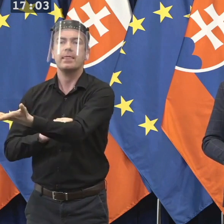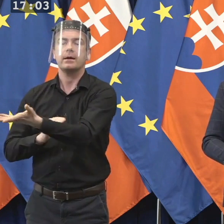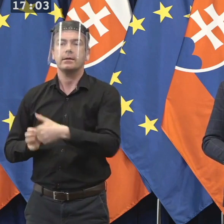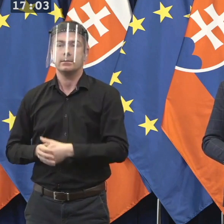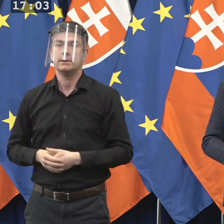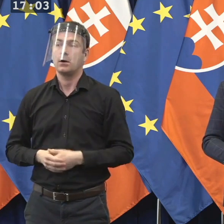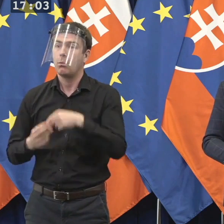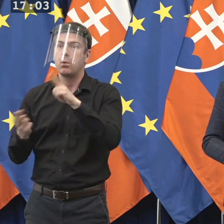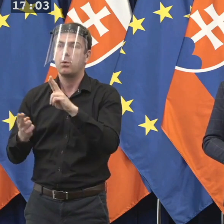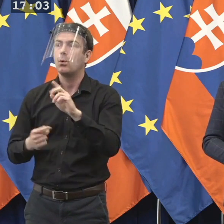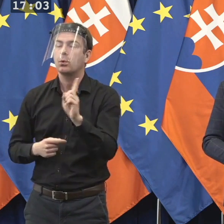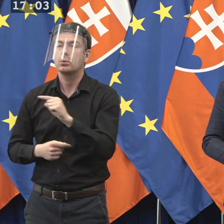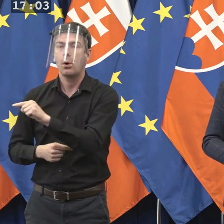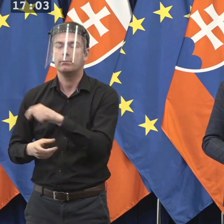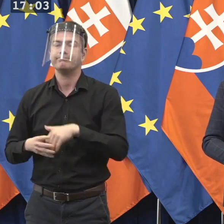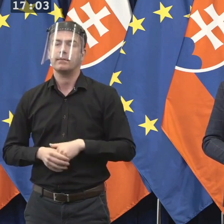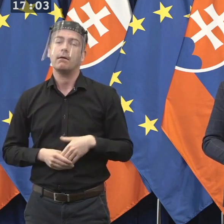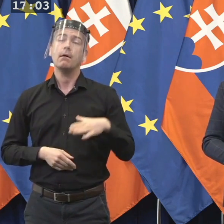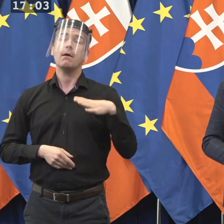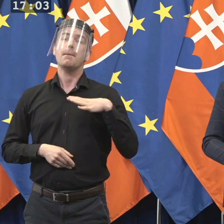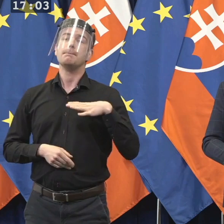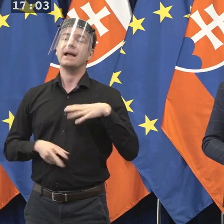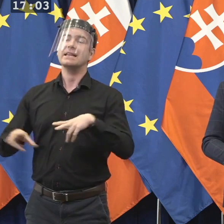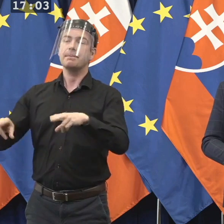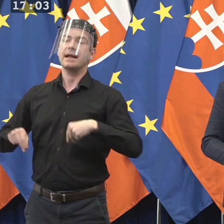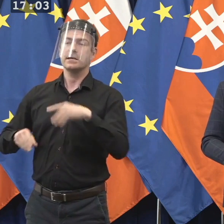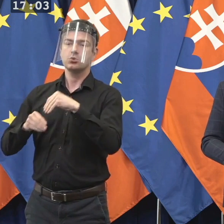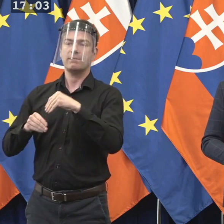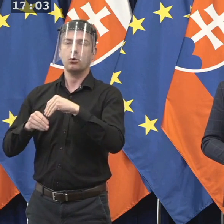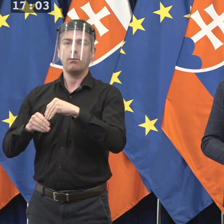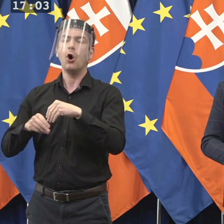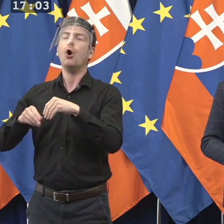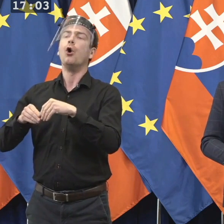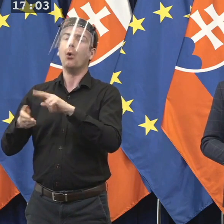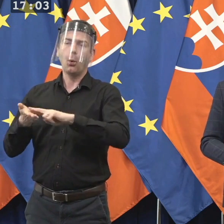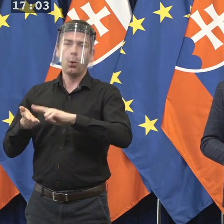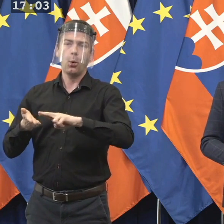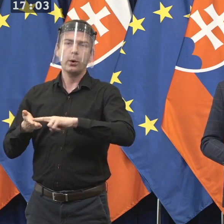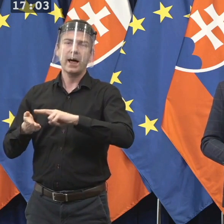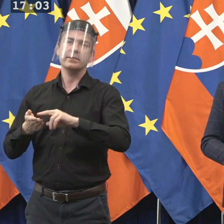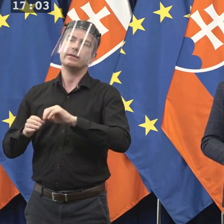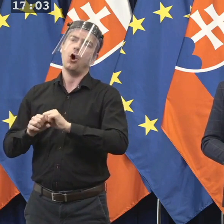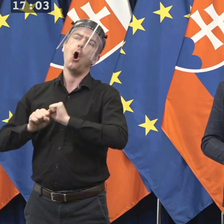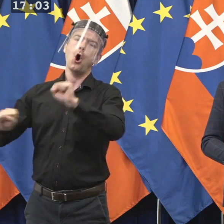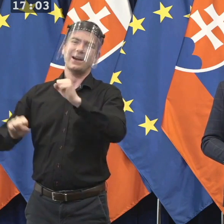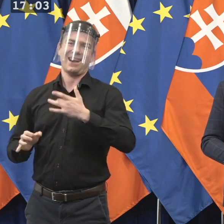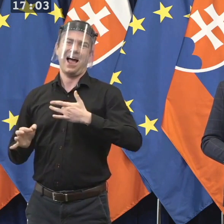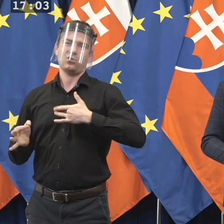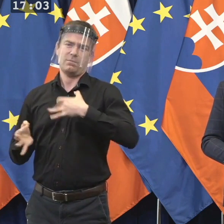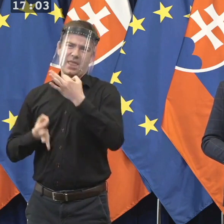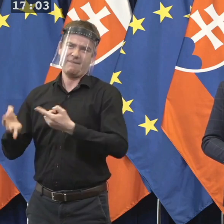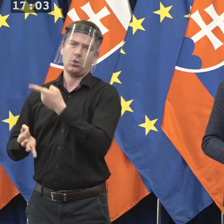neprezradenie, pani predsednička úradná ochranných úsobných údajov podporovala ďalej